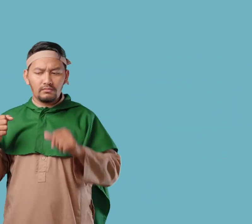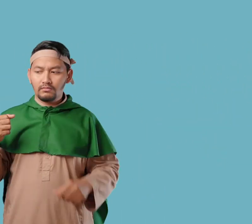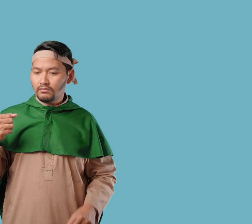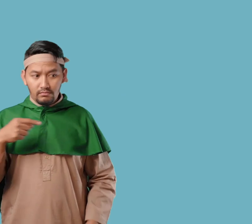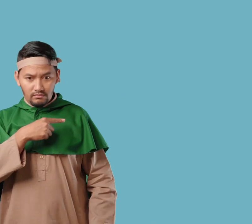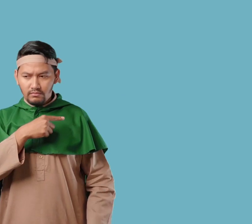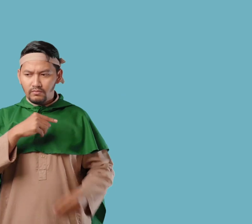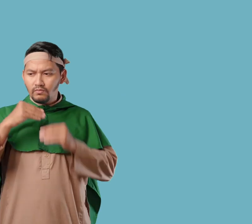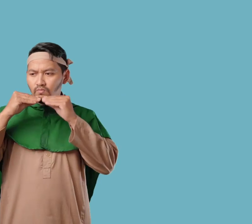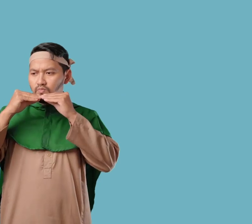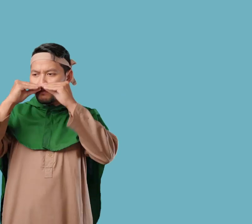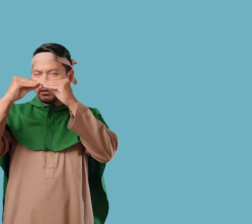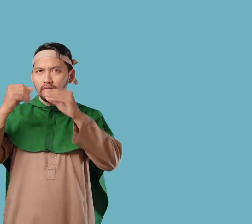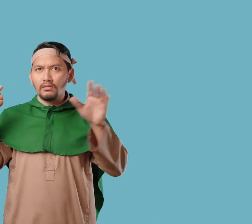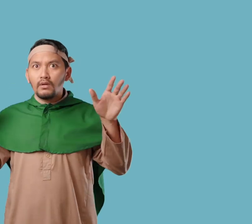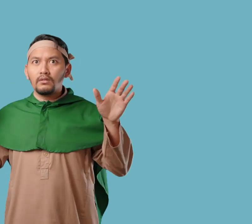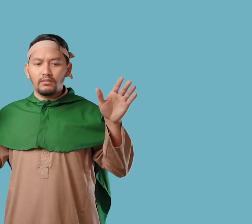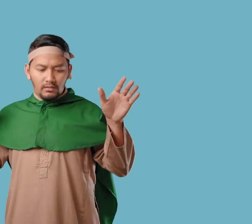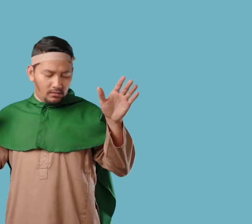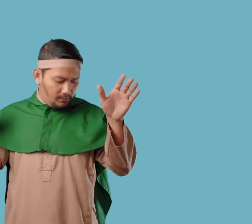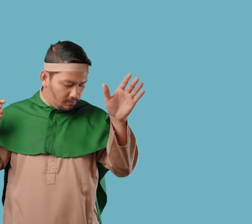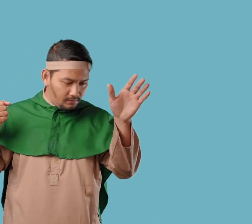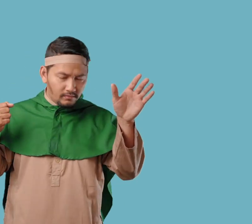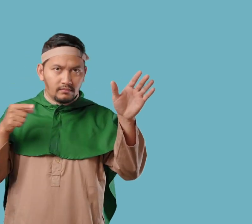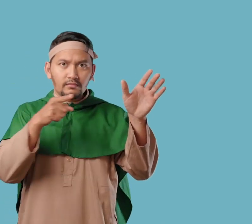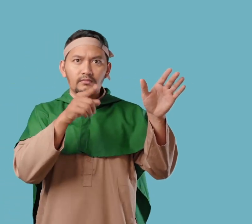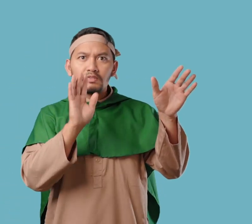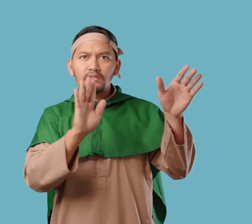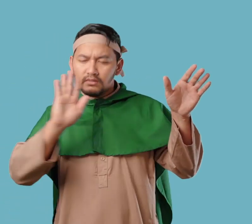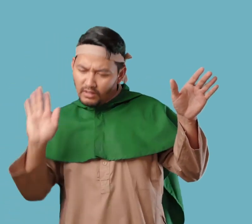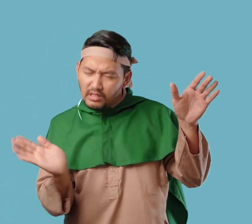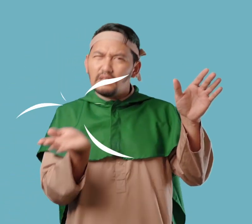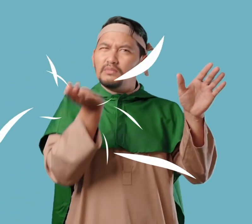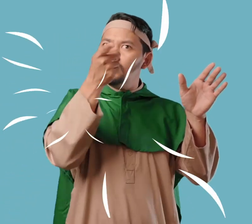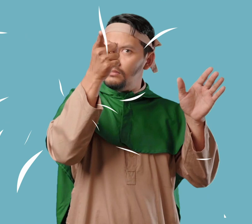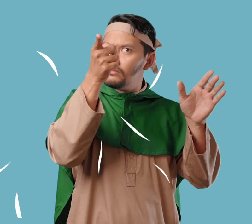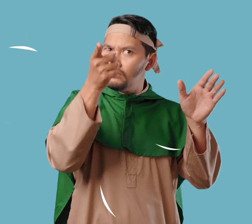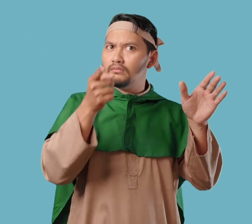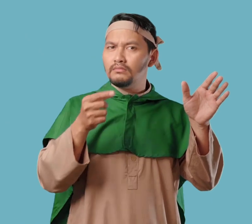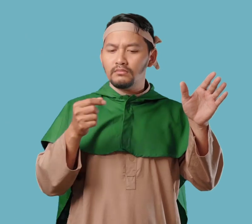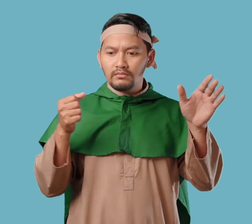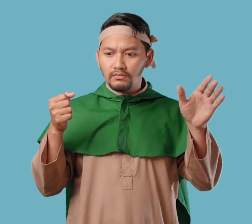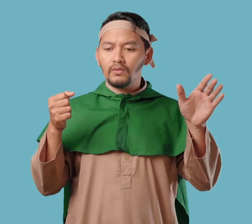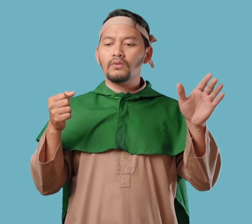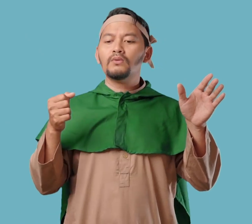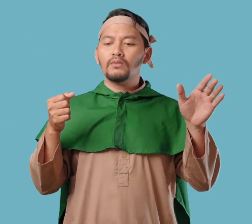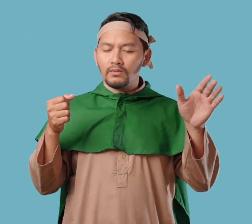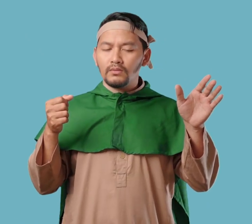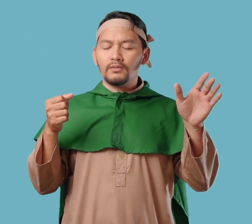Buhairah bertanya Siapa namanya? Abu Tolib menjawab Muhammad Kemudian Buhairah berpesan kepada